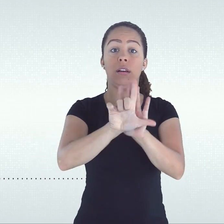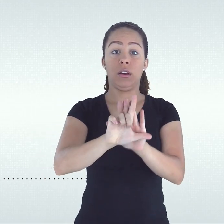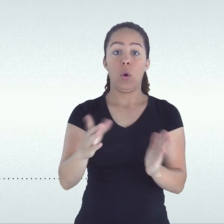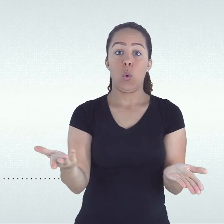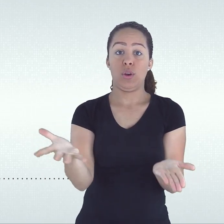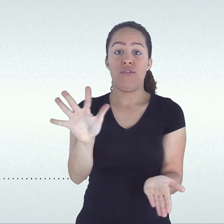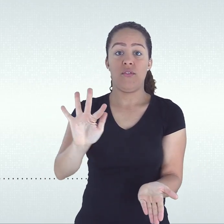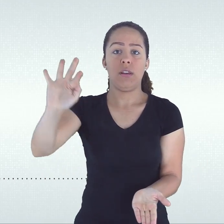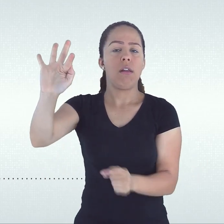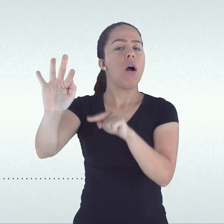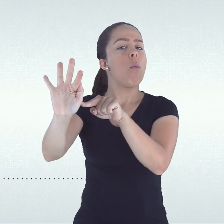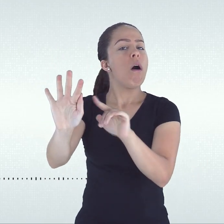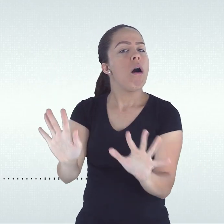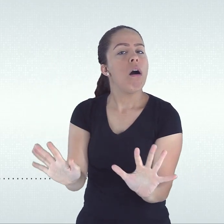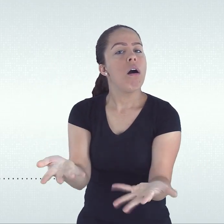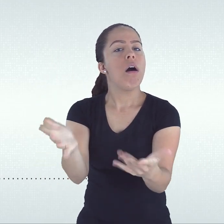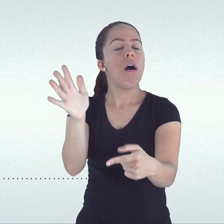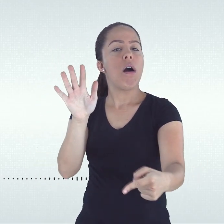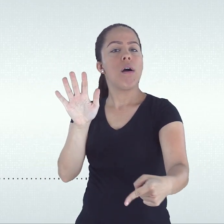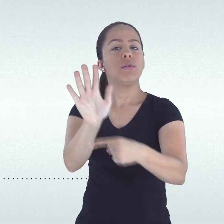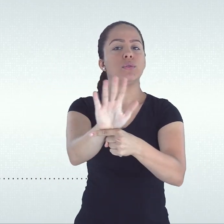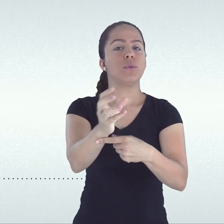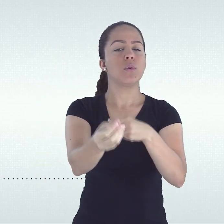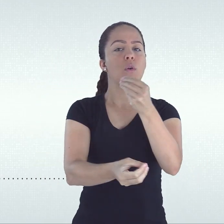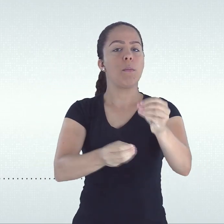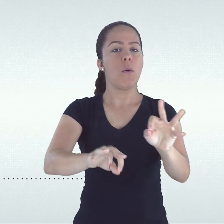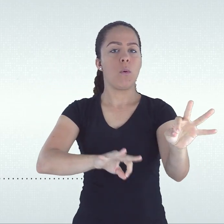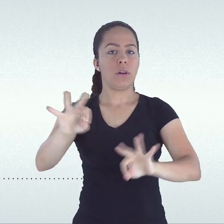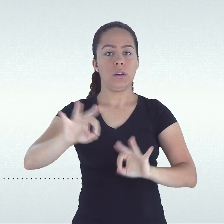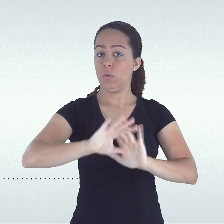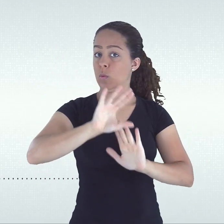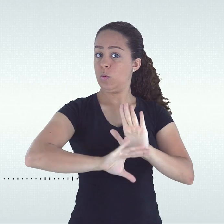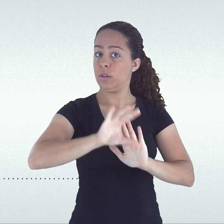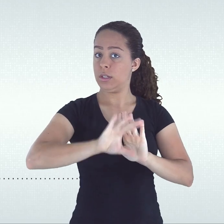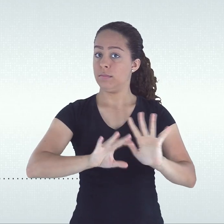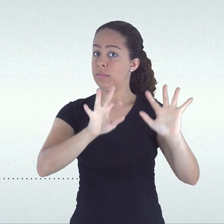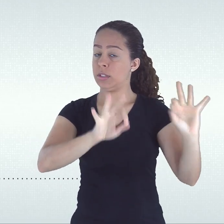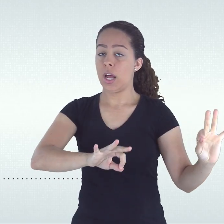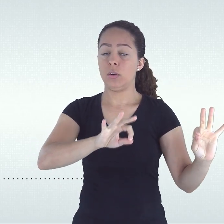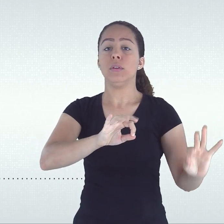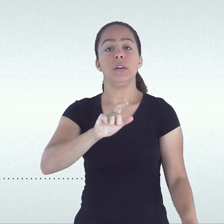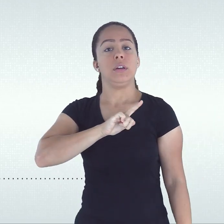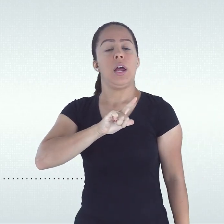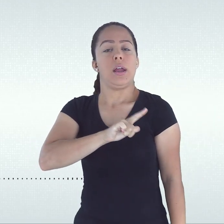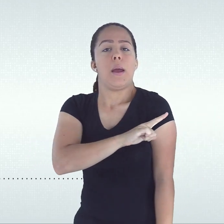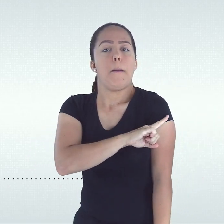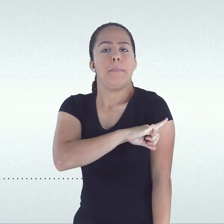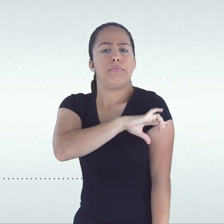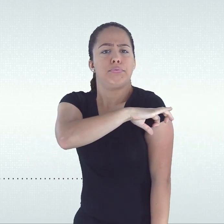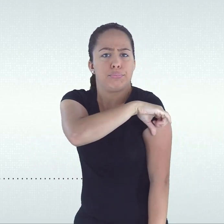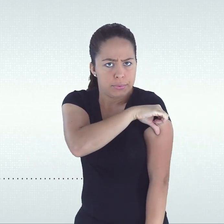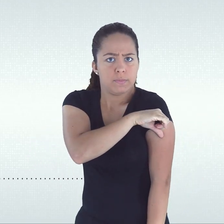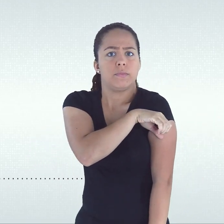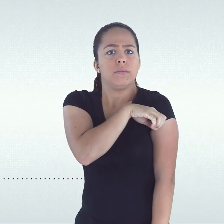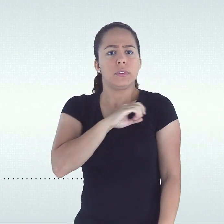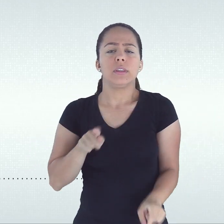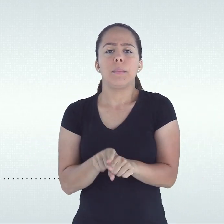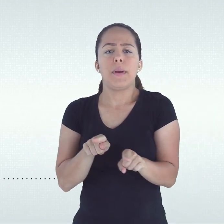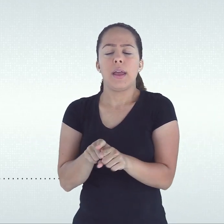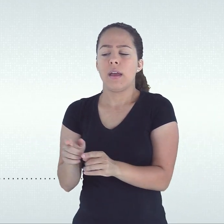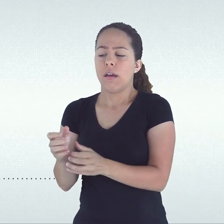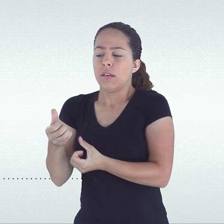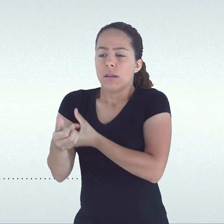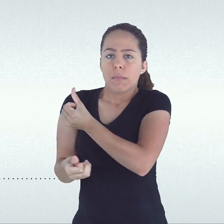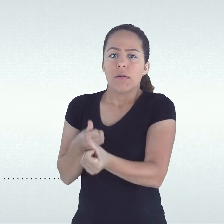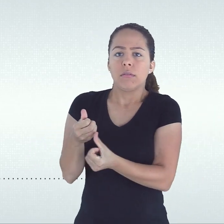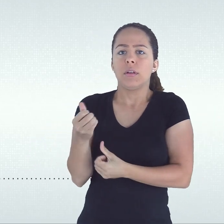a organização curricular seriada, séries anuais, períodos semestrais, ciclos, etc.